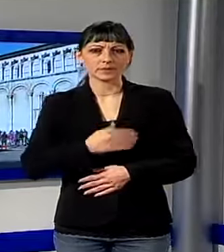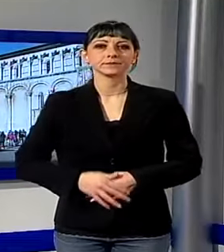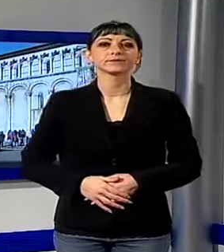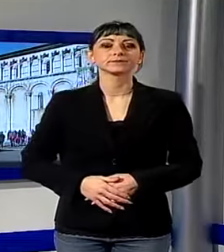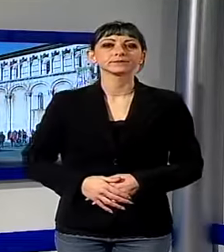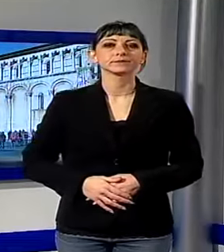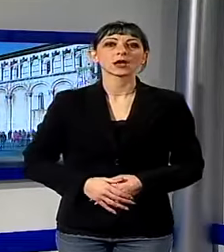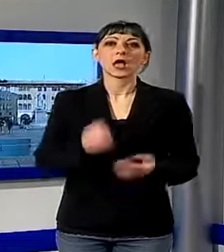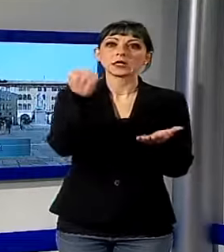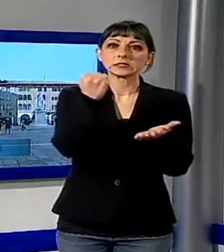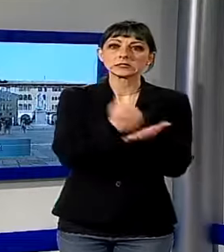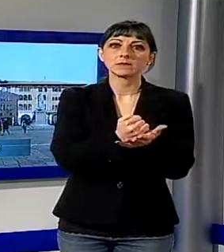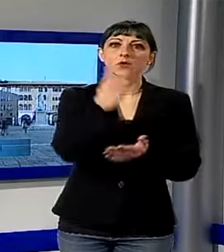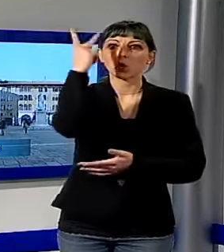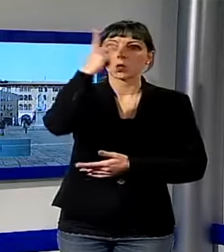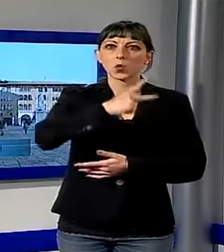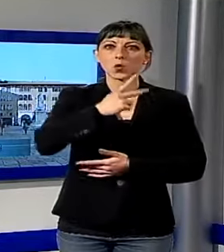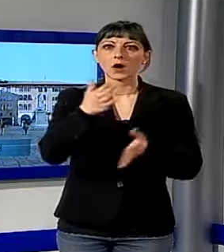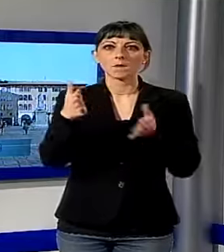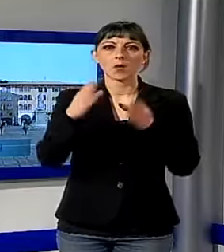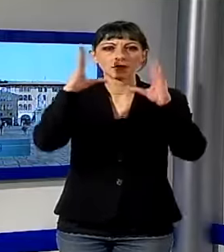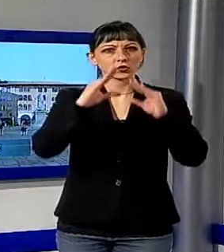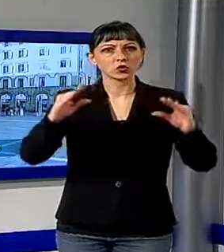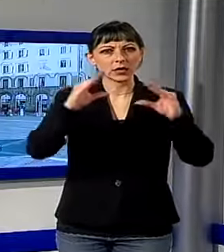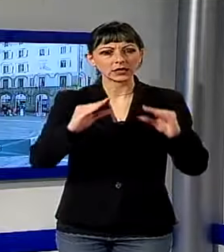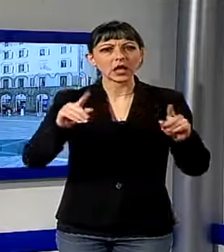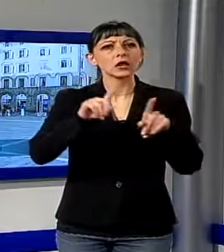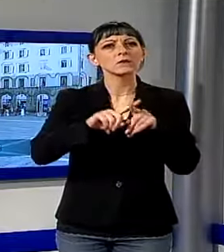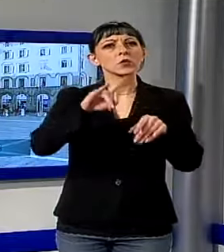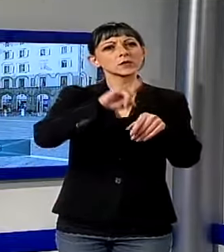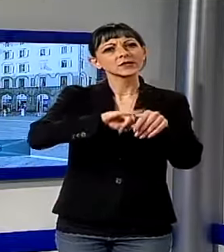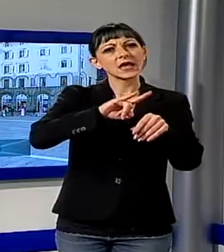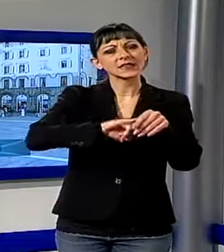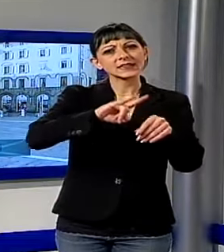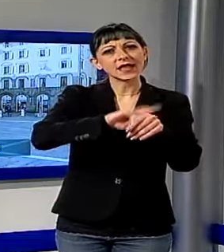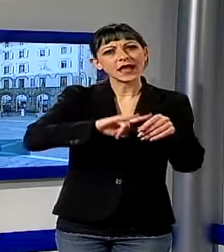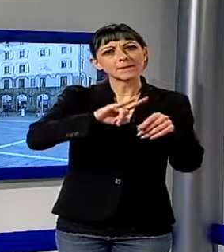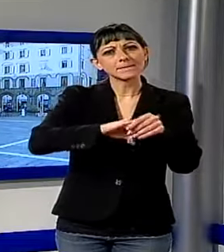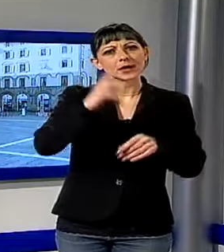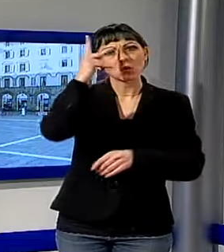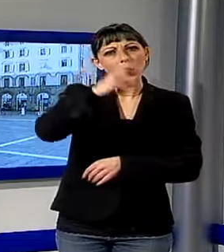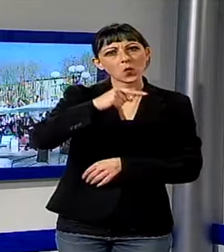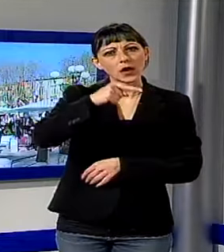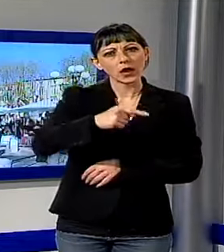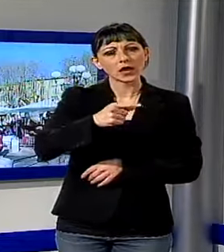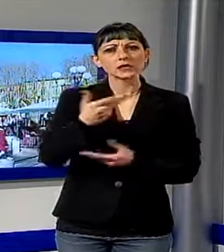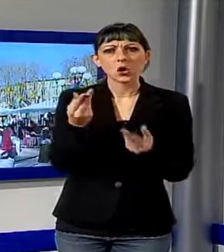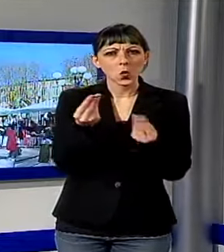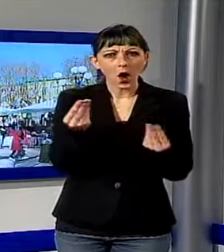anche del settembre lucchese e di altri momenti portanti della vita comunitaria stiamo parlando del mercato ambulante in piazza San Michele